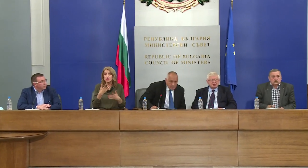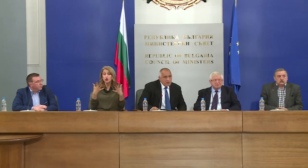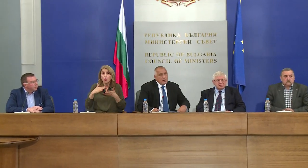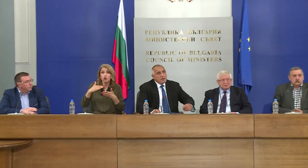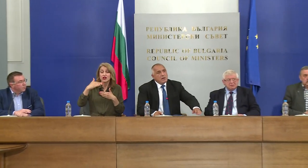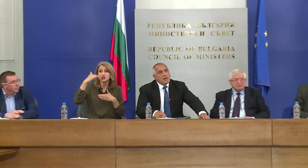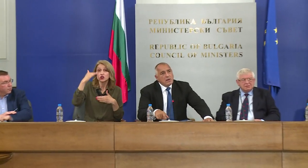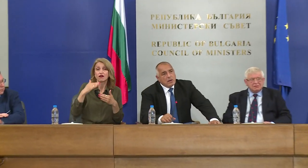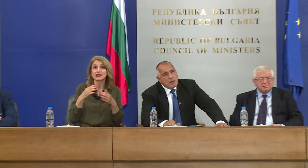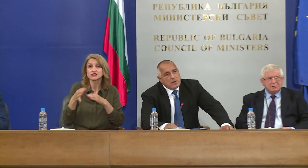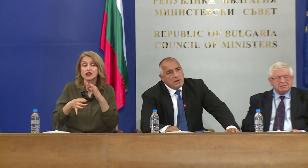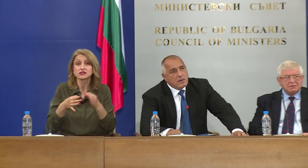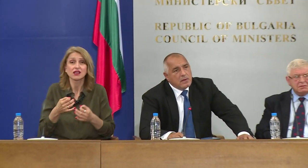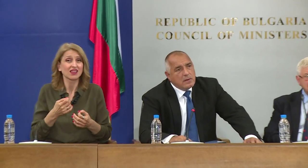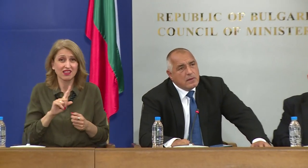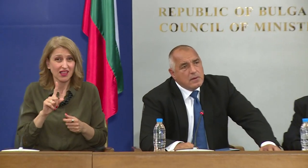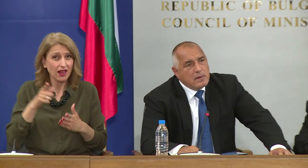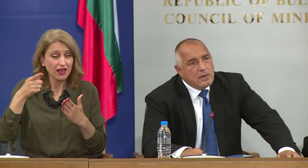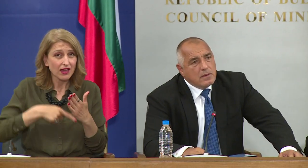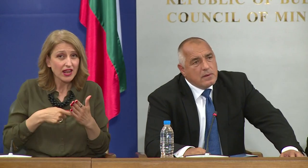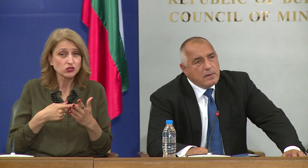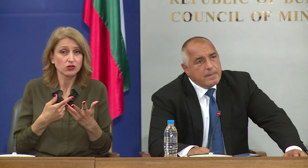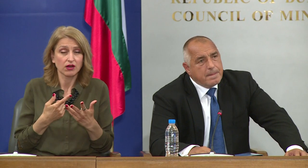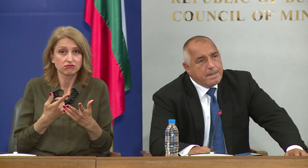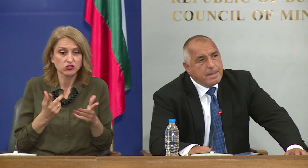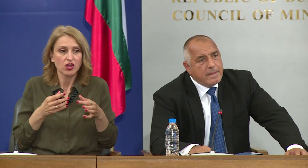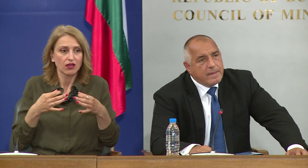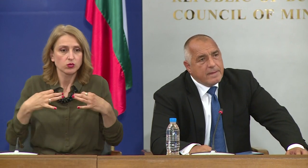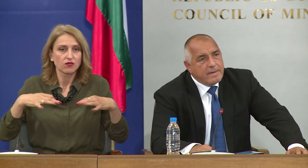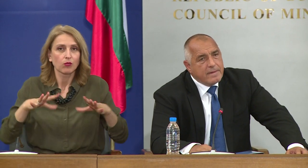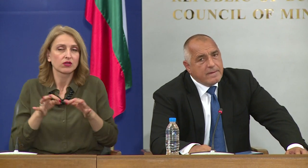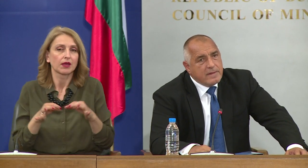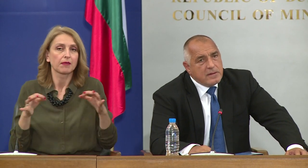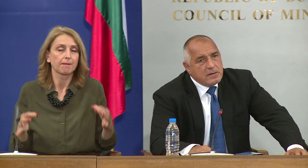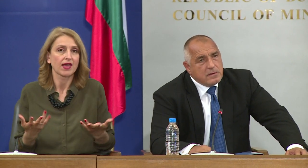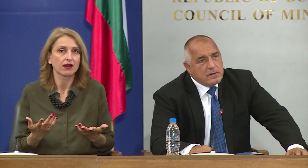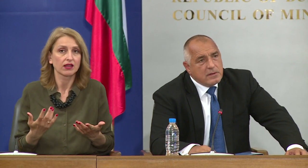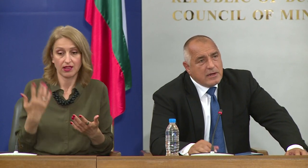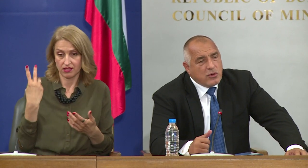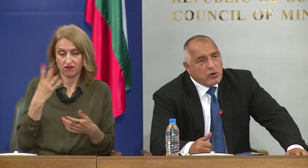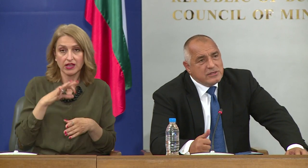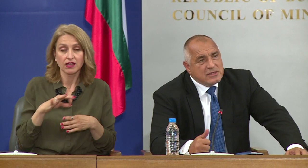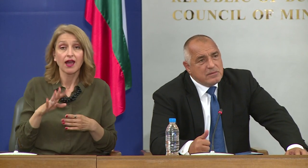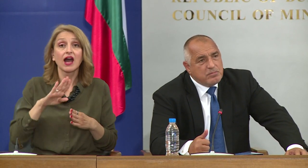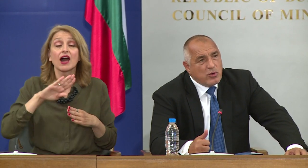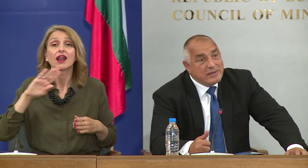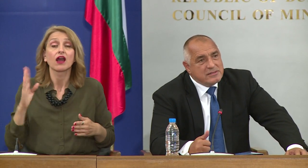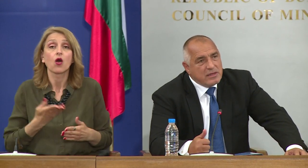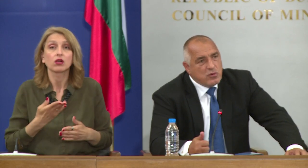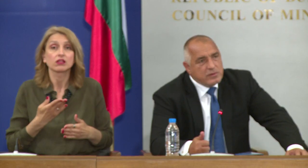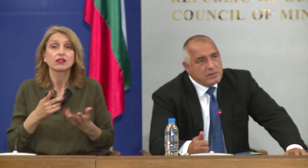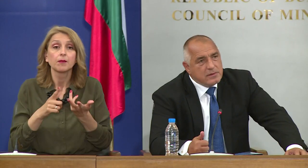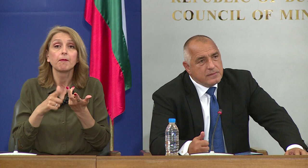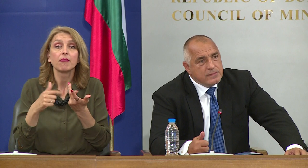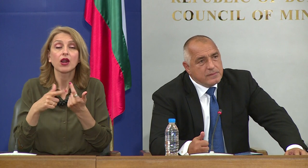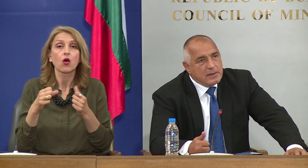хлаването на мерките толкова рано, предвид рекордния брой заразени, които имаме през последните няколко дни, да не кажа две седмици вече. Рекордни са ни броя на